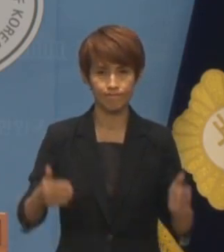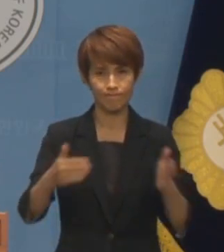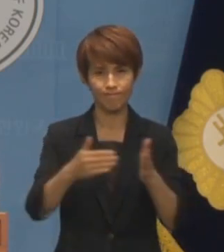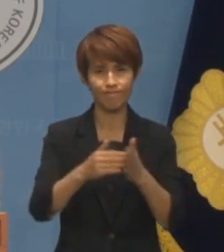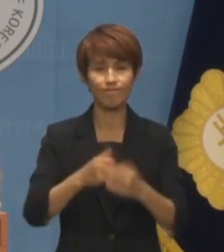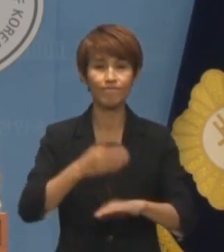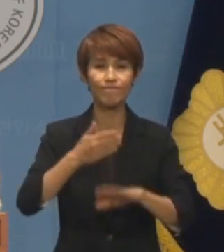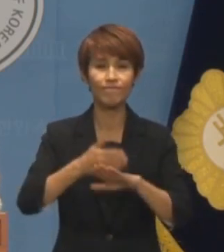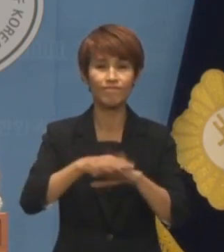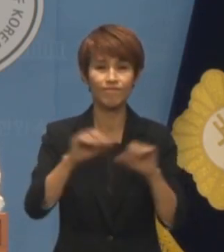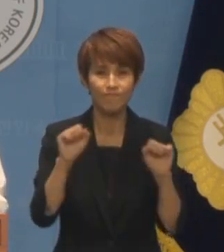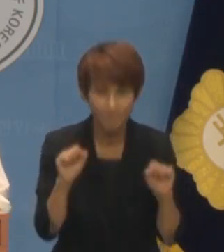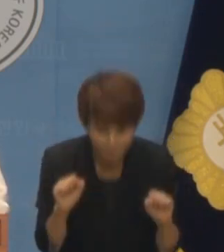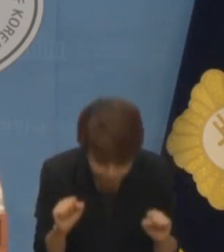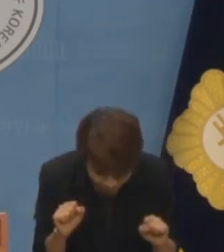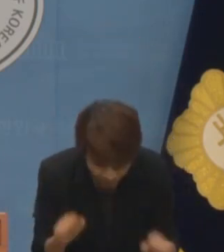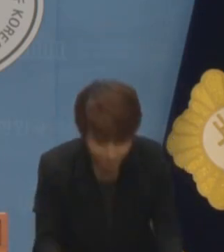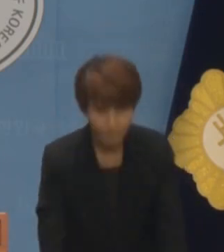하겠습니다 고맙습니다